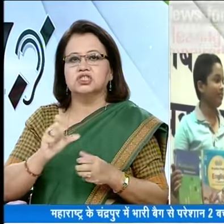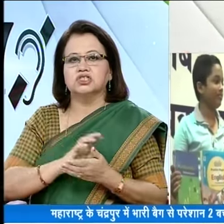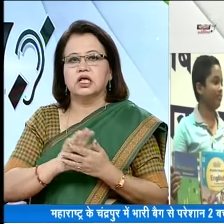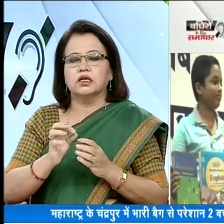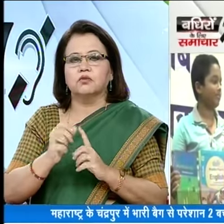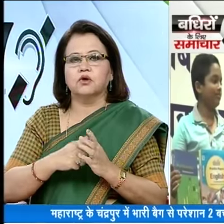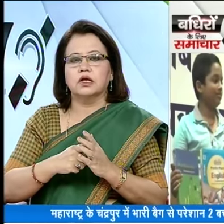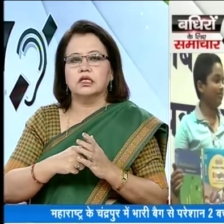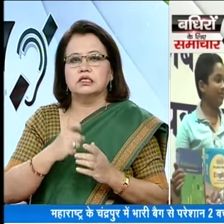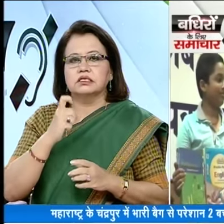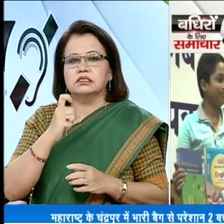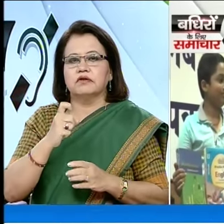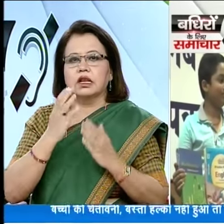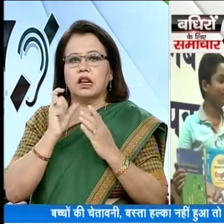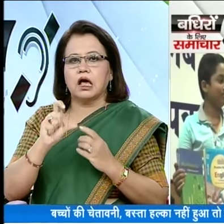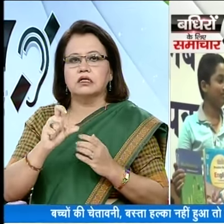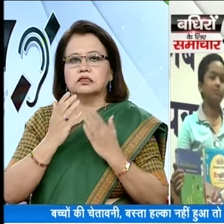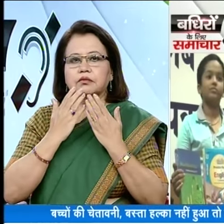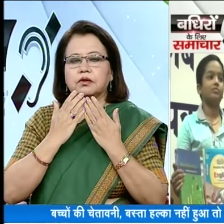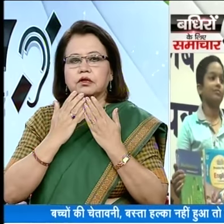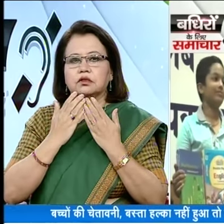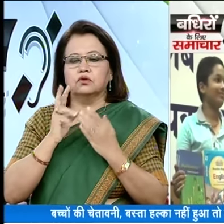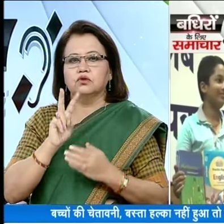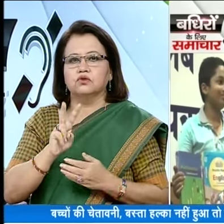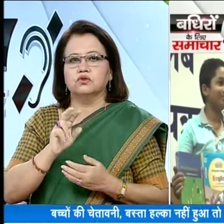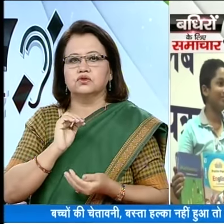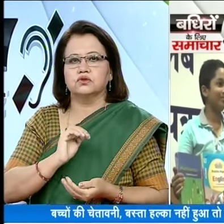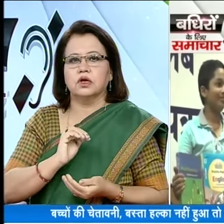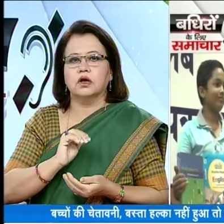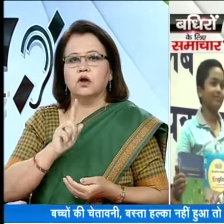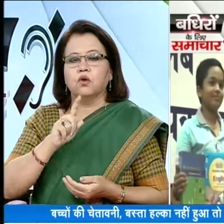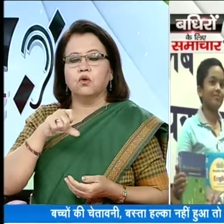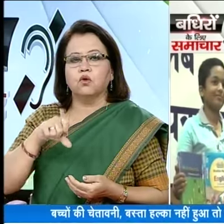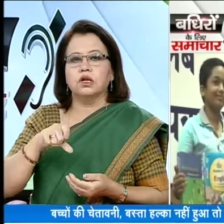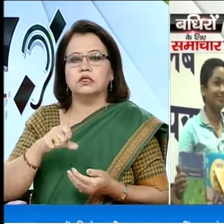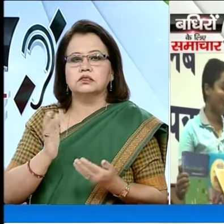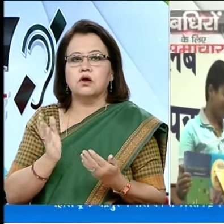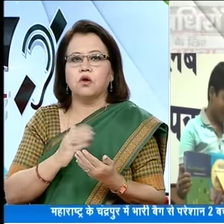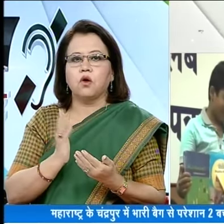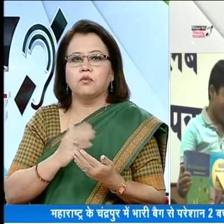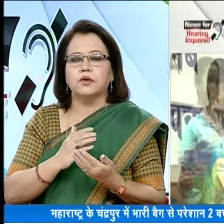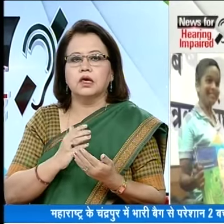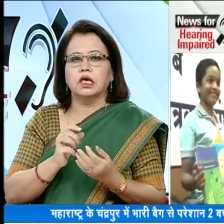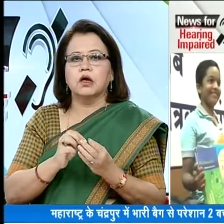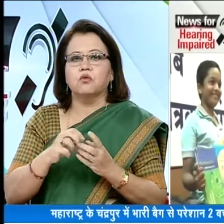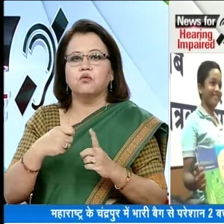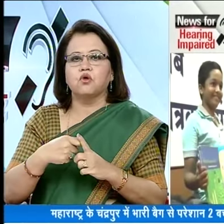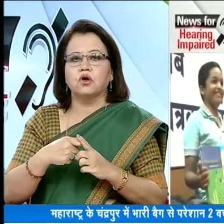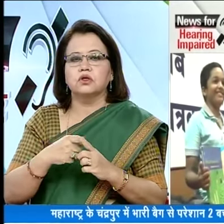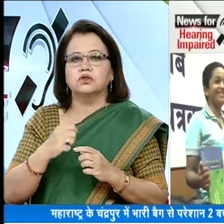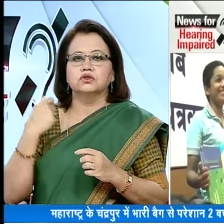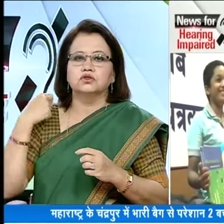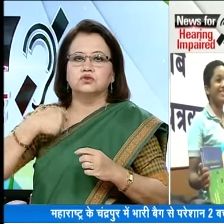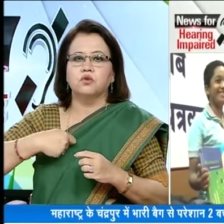महराश्ट्र के चंदरपूर के रहने वाले सेवन्थ स्टेंडर्ड के दोनों स्टूडेंस ने बताया कि उन्हें 19 कॉपी किताबे